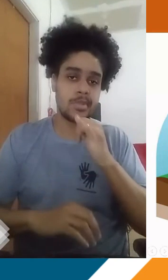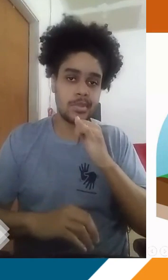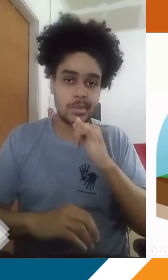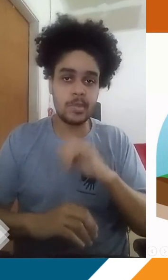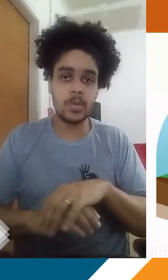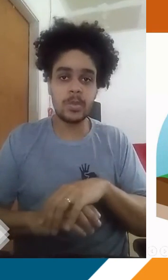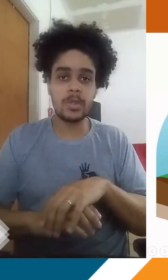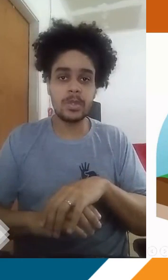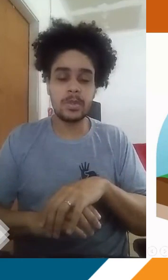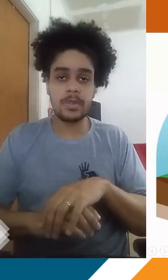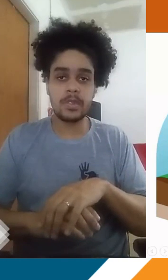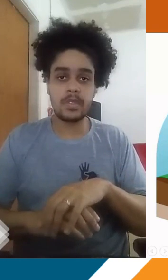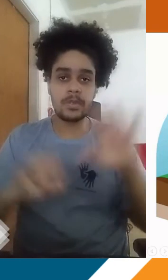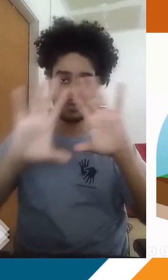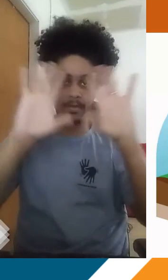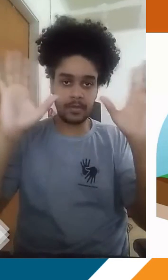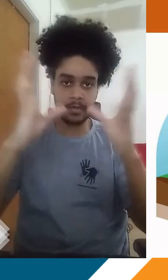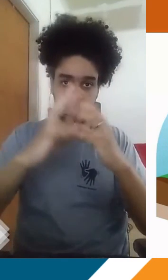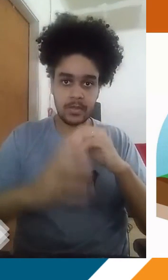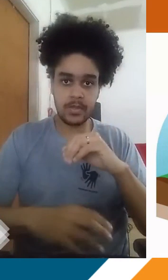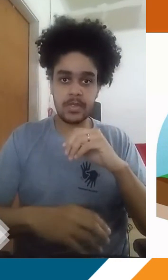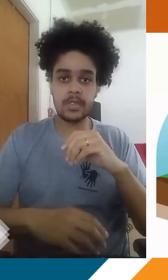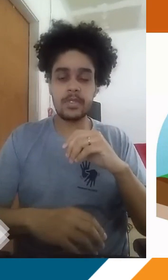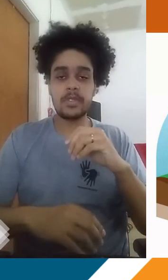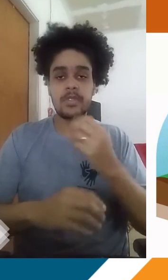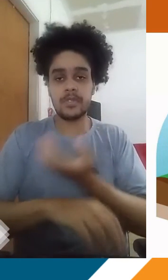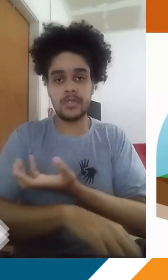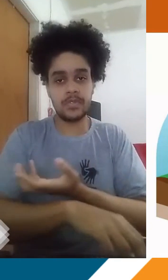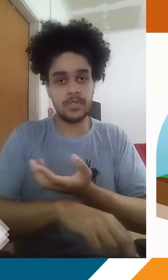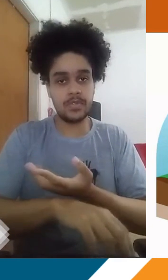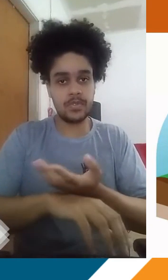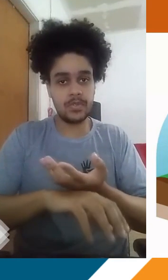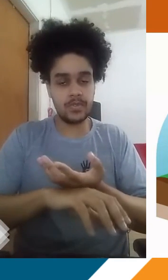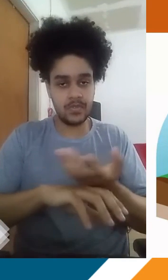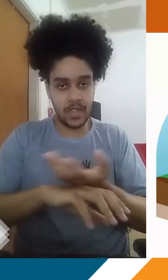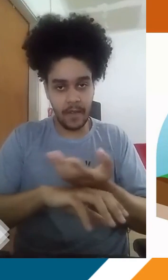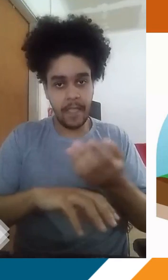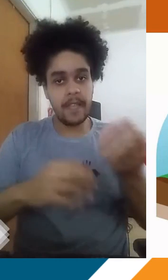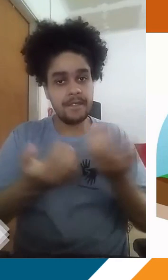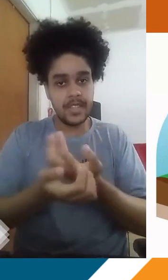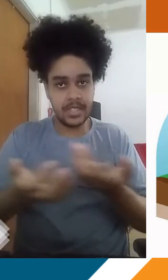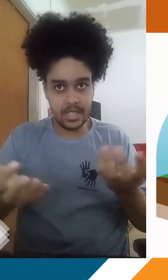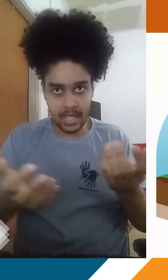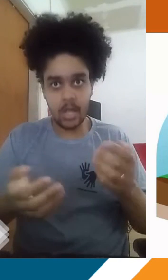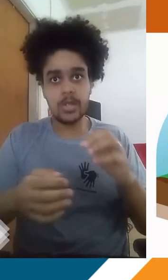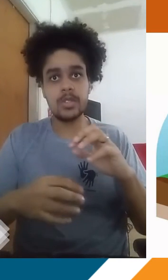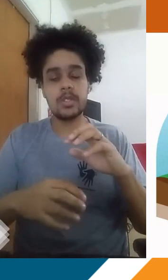por exemplo, sobre a cobertura vegetal, sobre corpos hídricos, inclusive impactos que não vão ser só